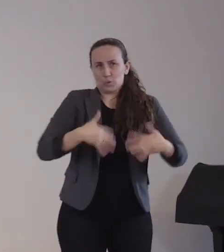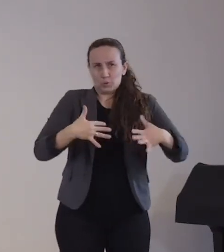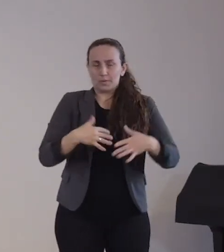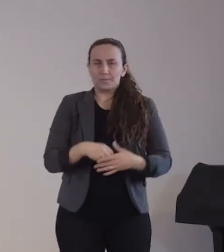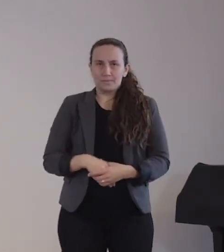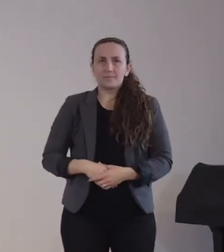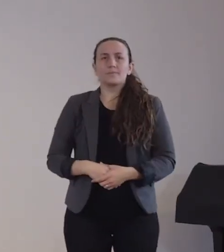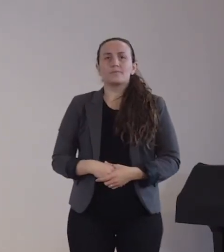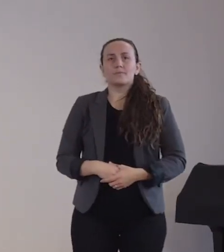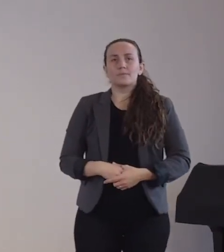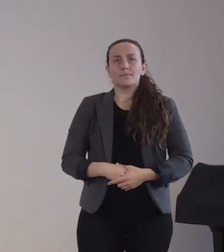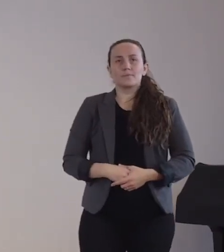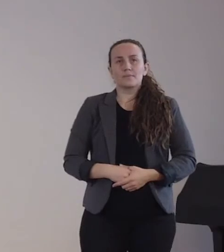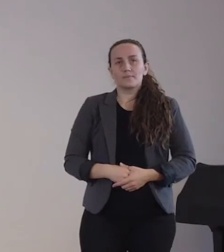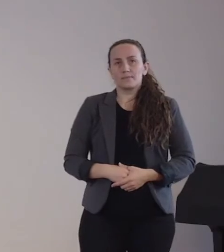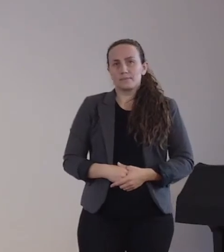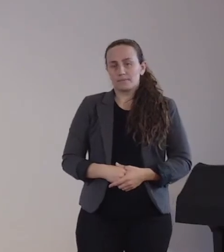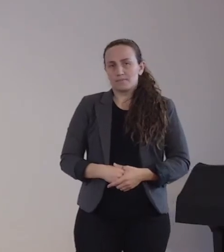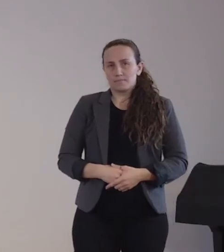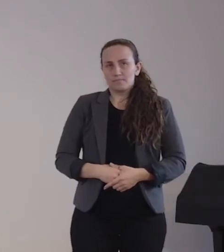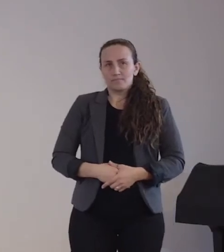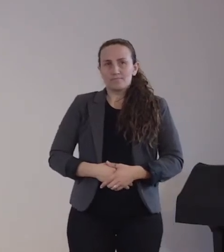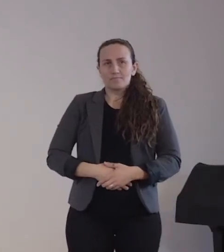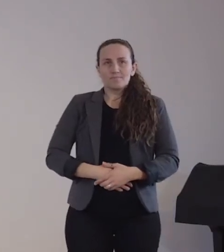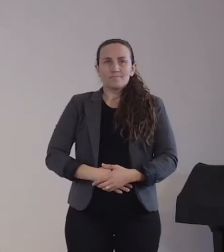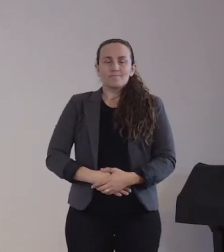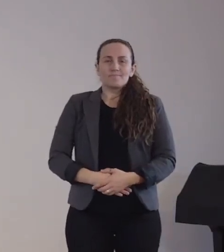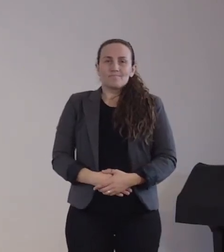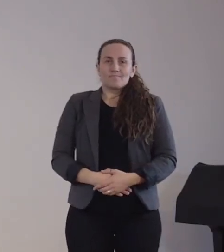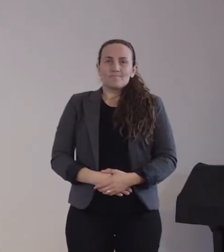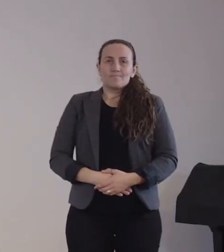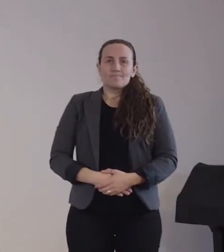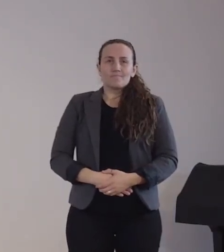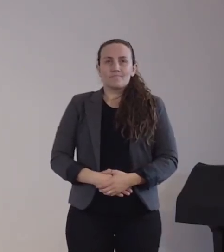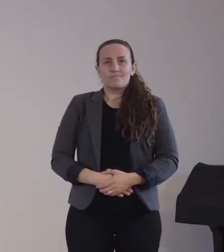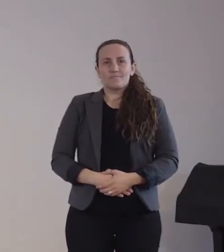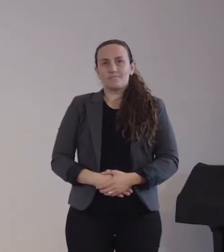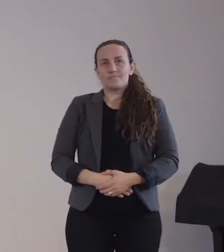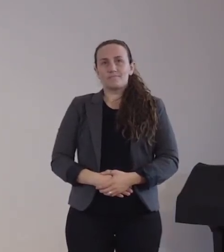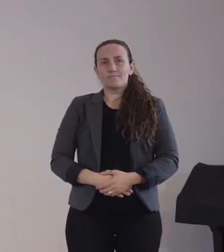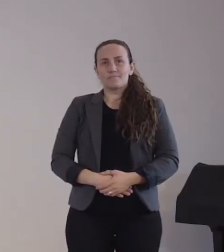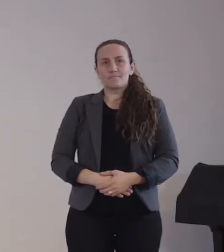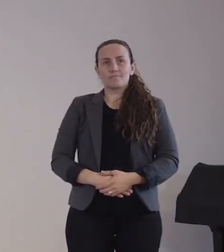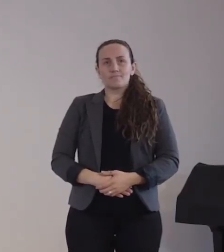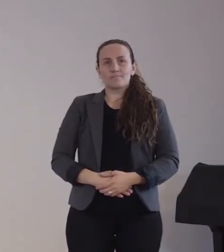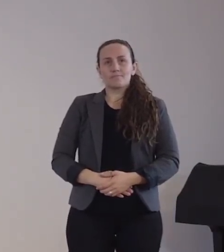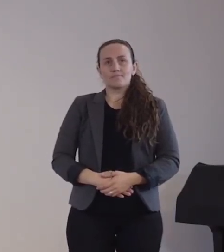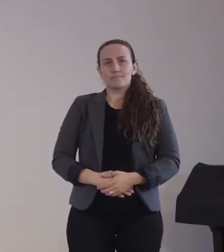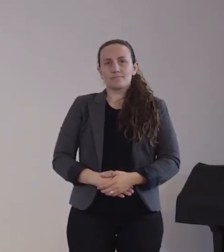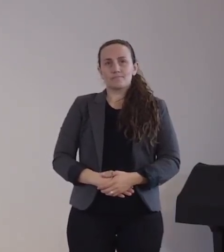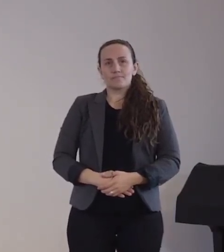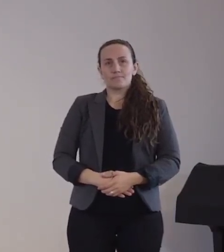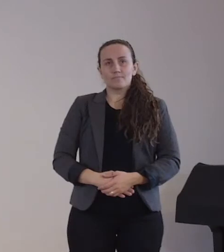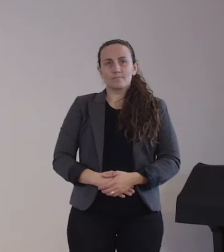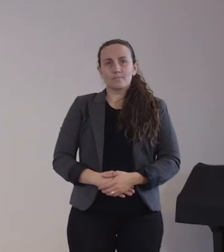Die Behandlung der SARS-CoV-2-Erkrankung ist